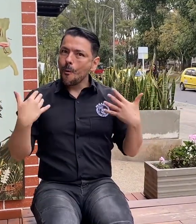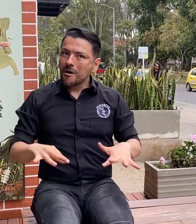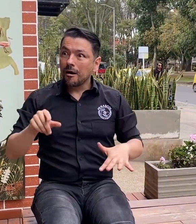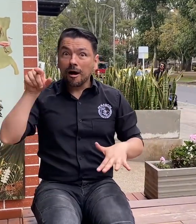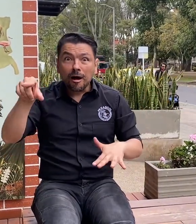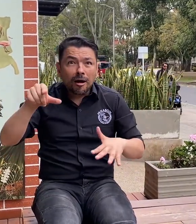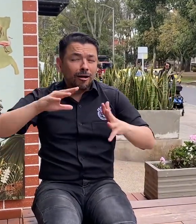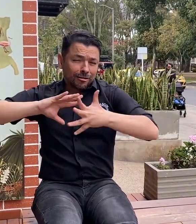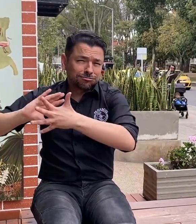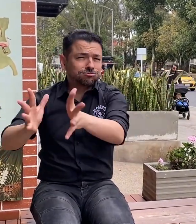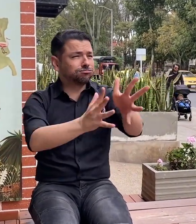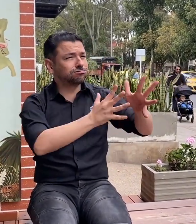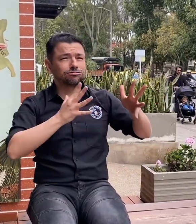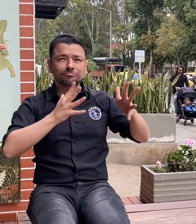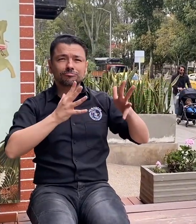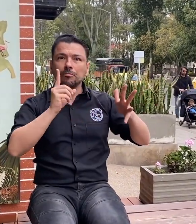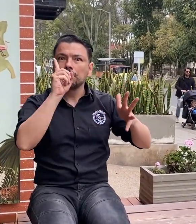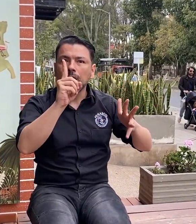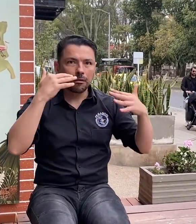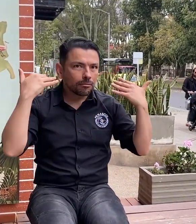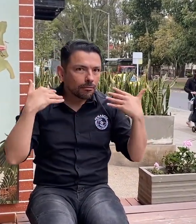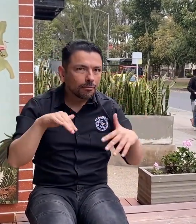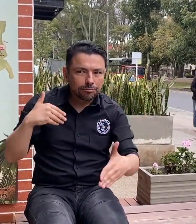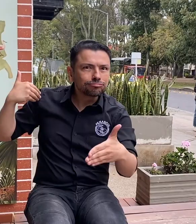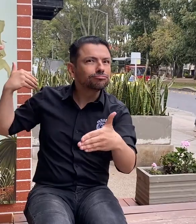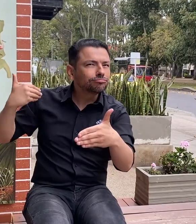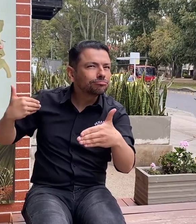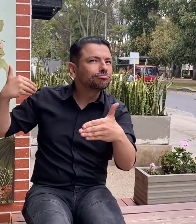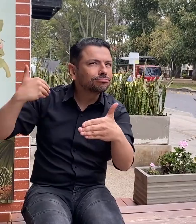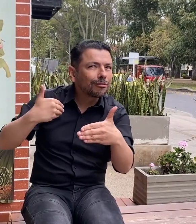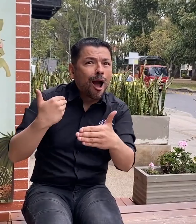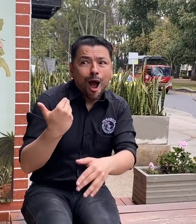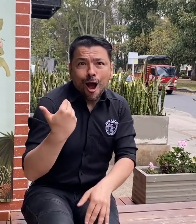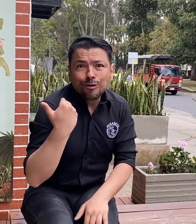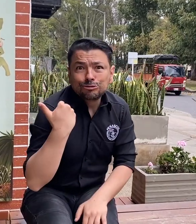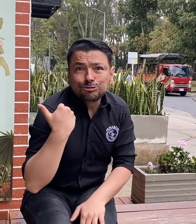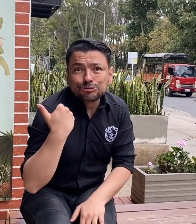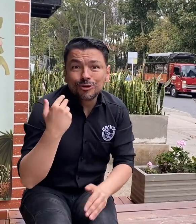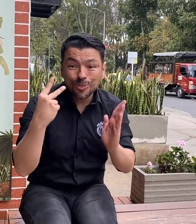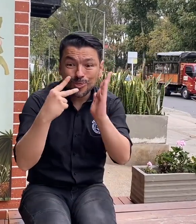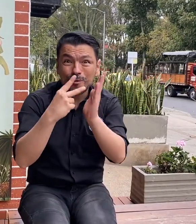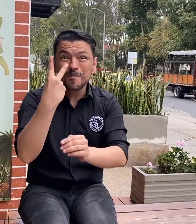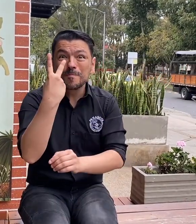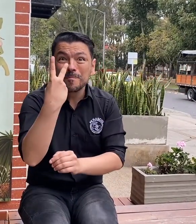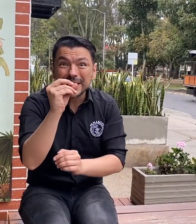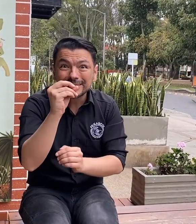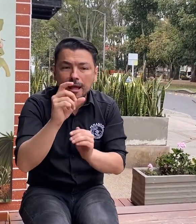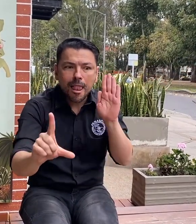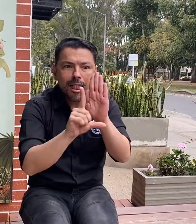Sin embargo, hasta el año 2020, en Colombia, se aprobó la Ley 2049, la cual